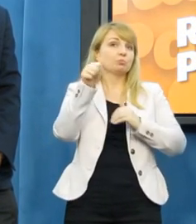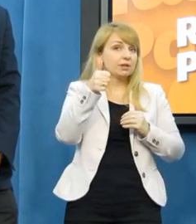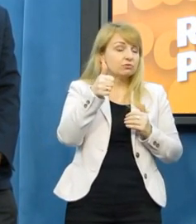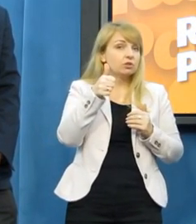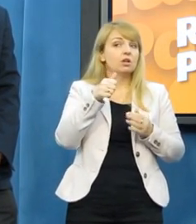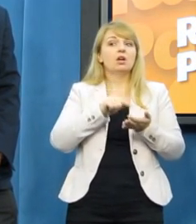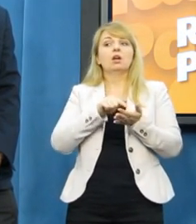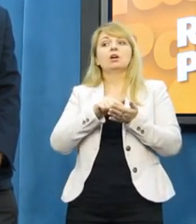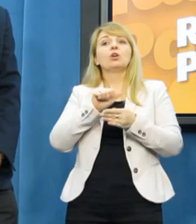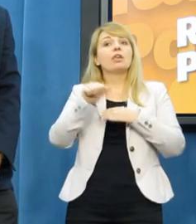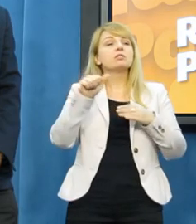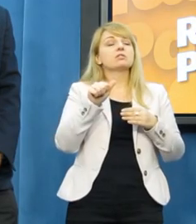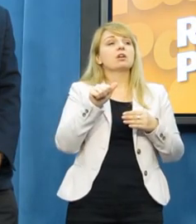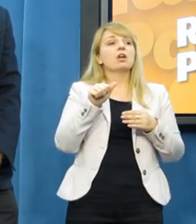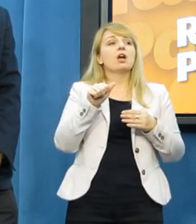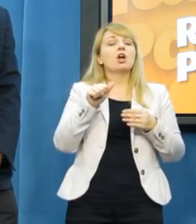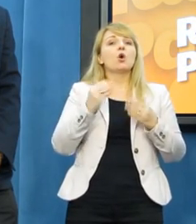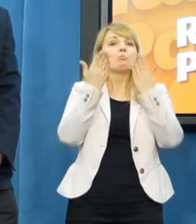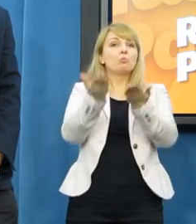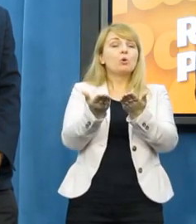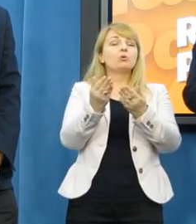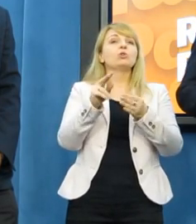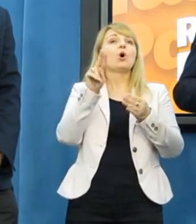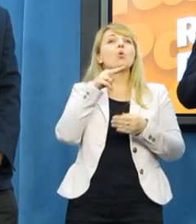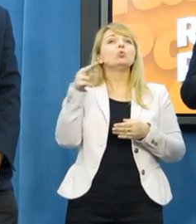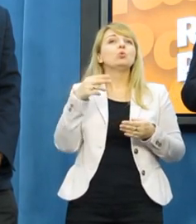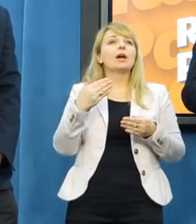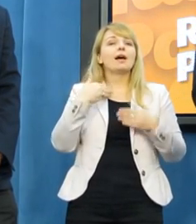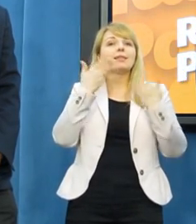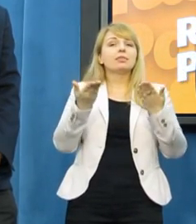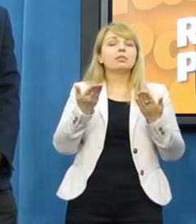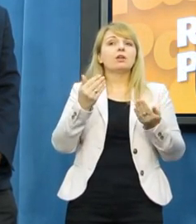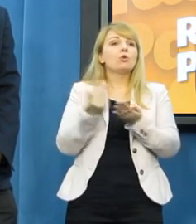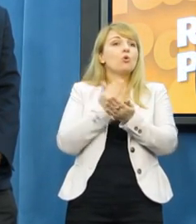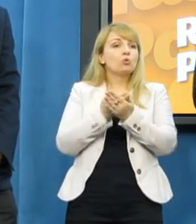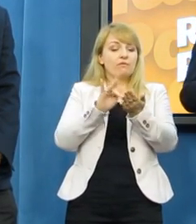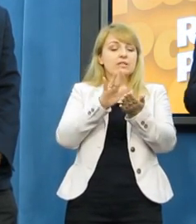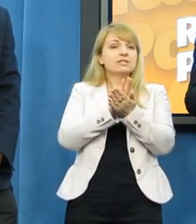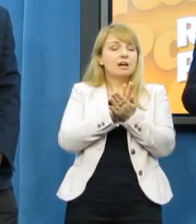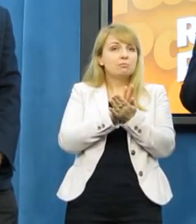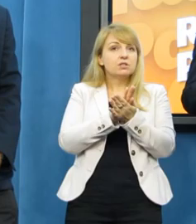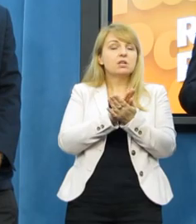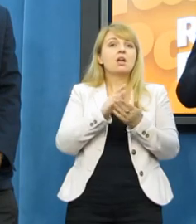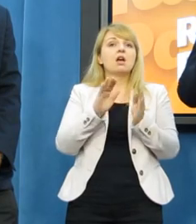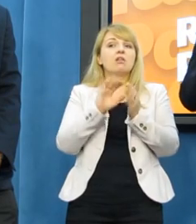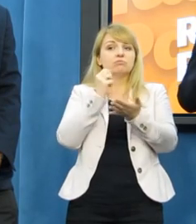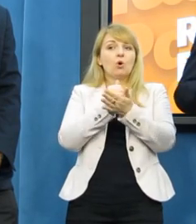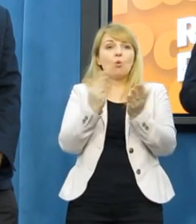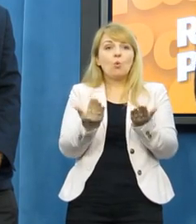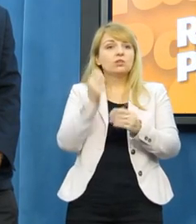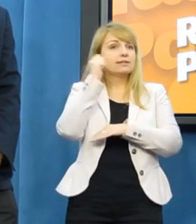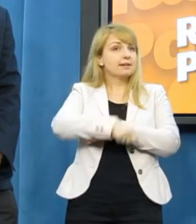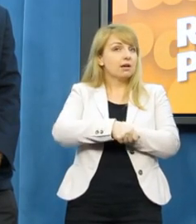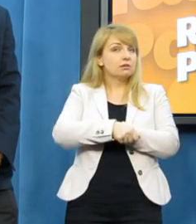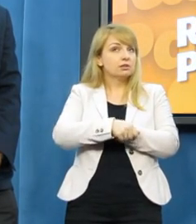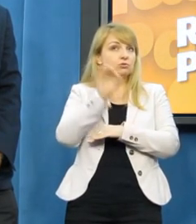to propozycja, która nakłada, nowe zapisy w kodeksie karnym. A my generalnie filozoficznie, jeżeli chodzi o